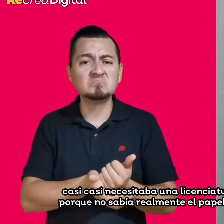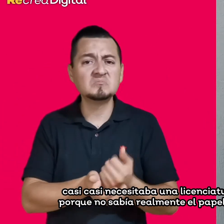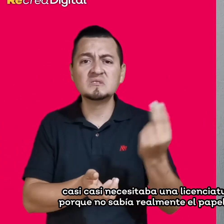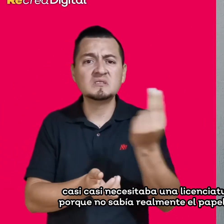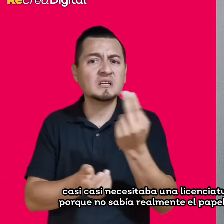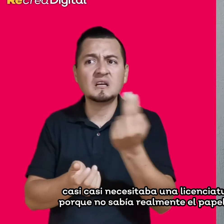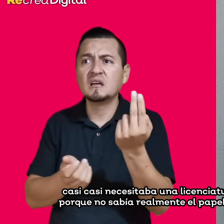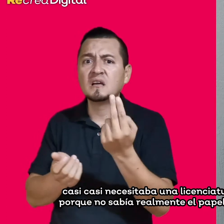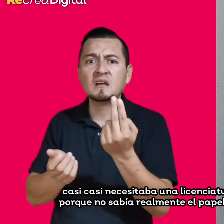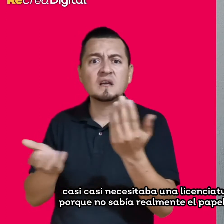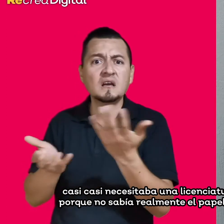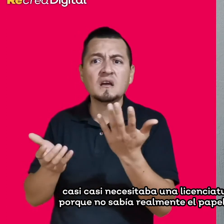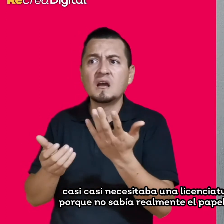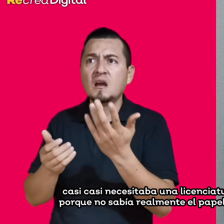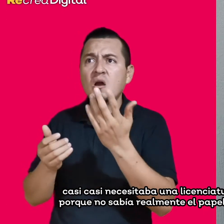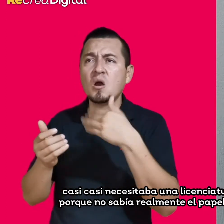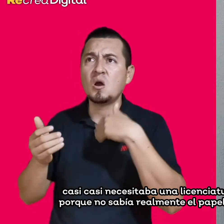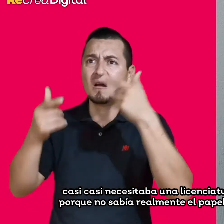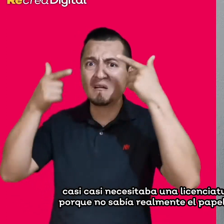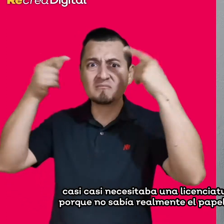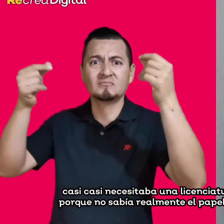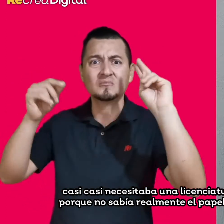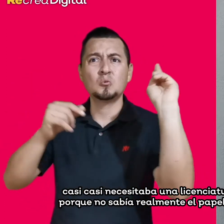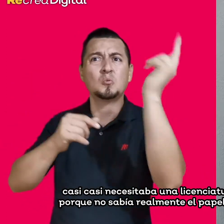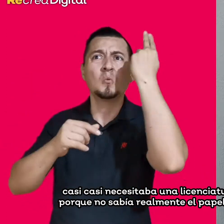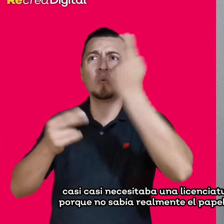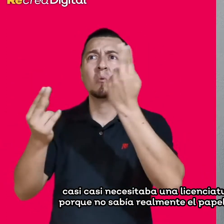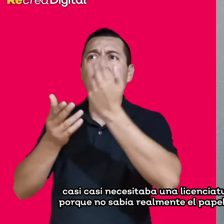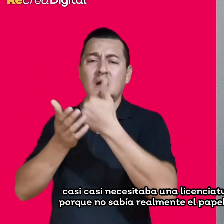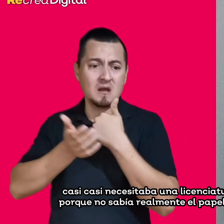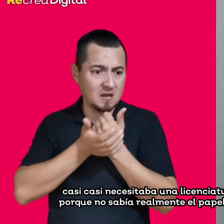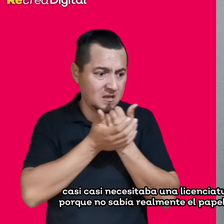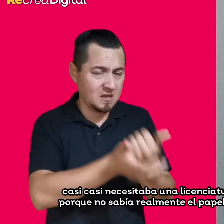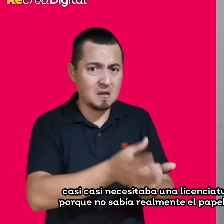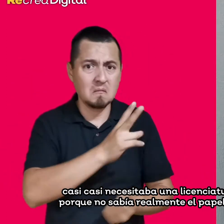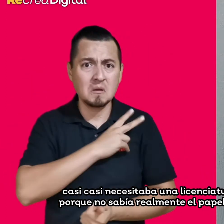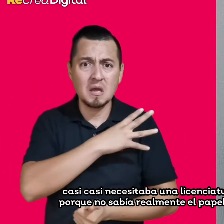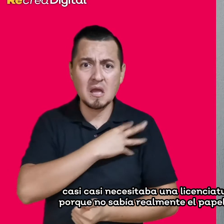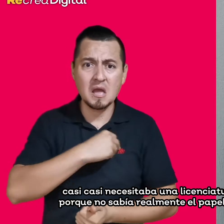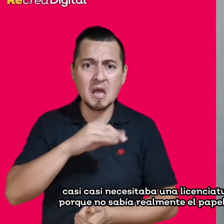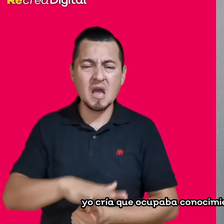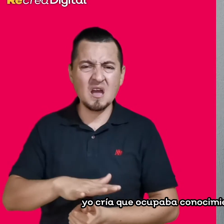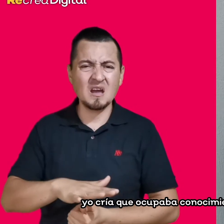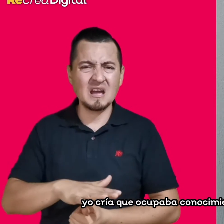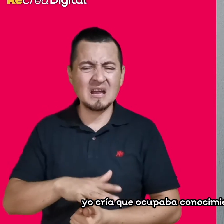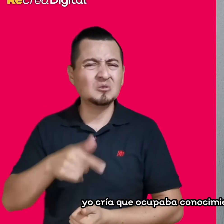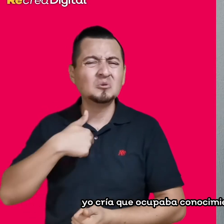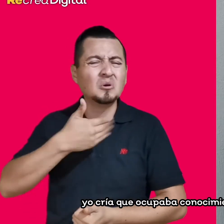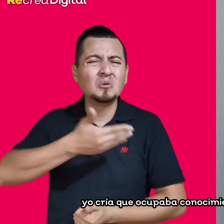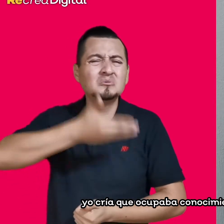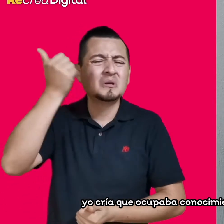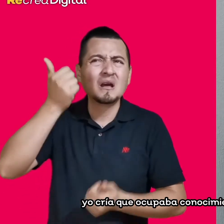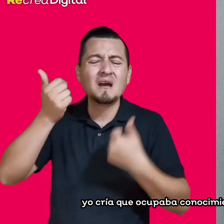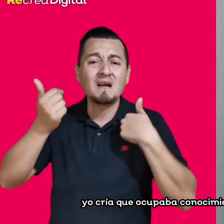porque no sabía realmente el papel que yo iba a jugar como mamá, yo creía que